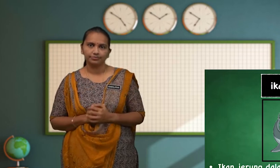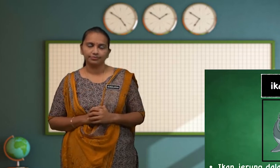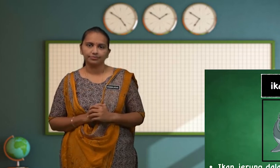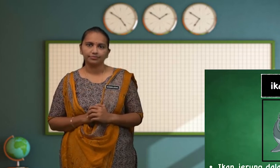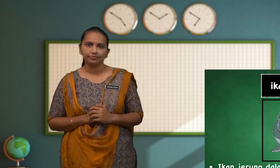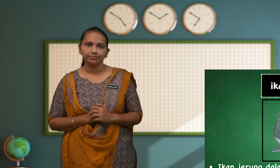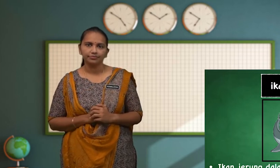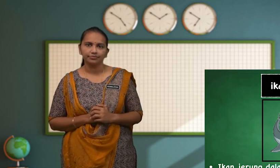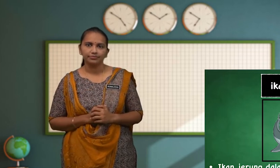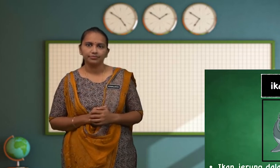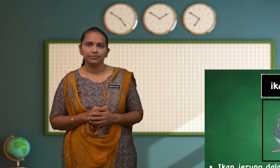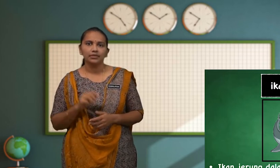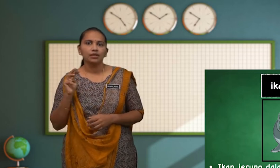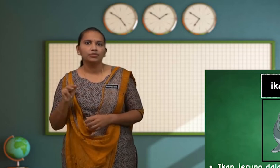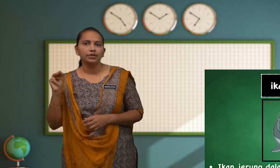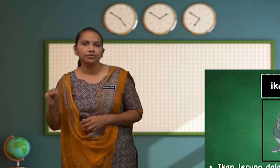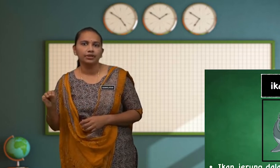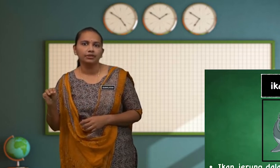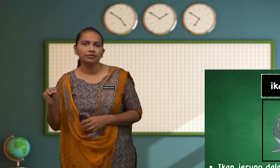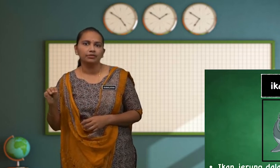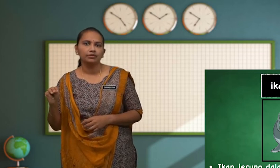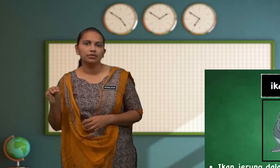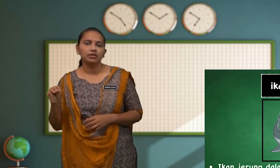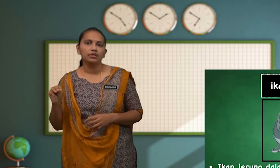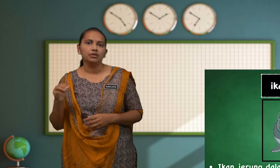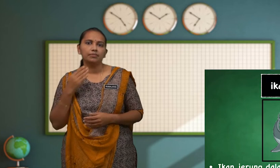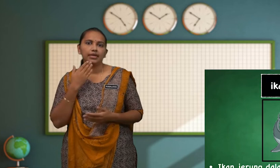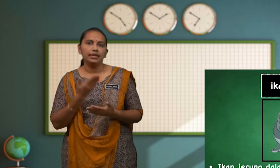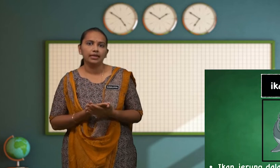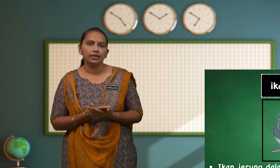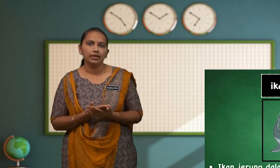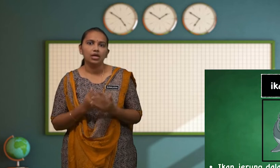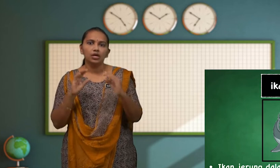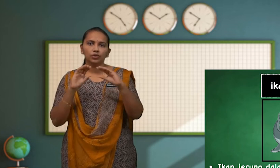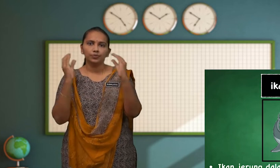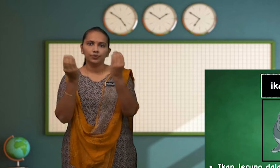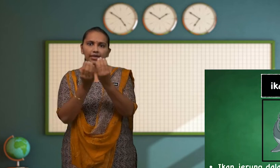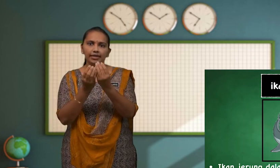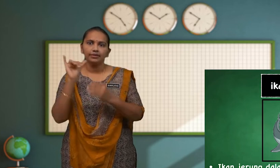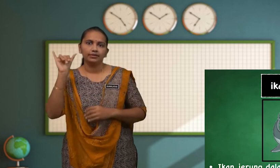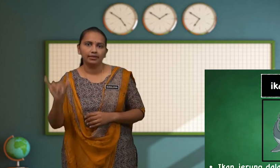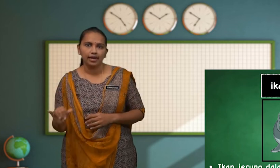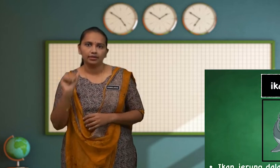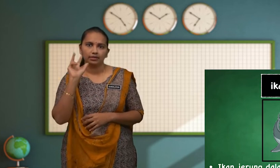Murid-murid Baiklah Kumpulan Yang